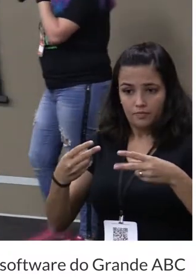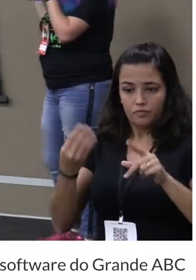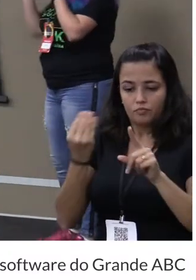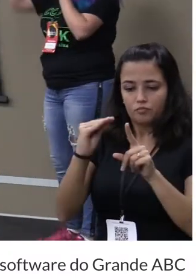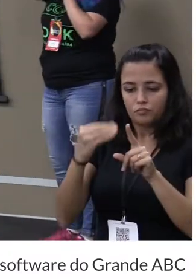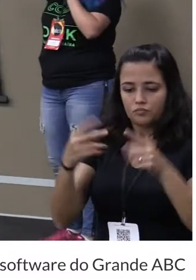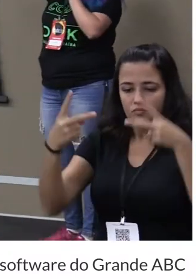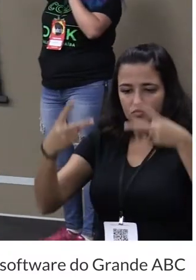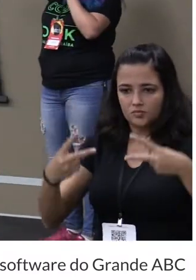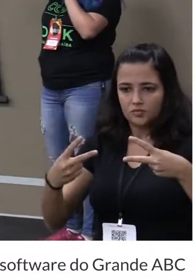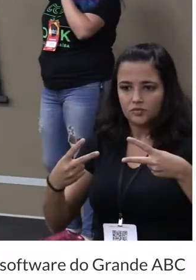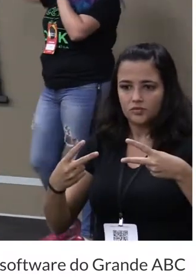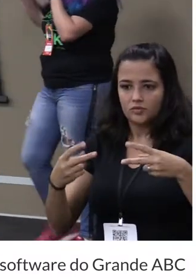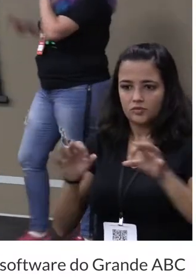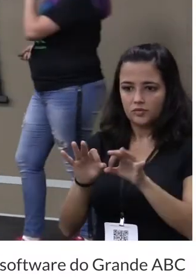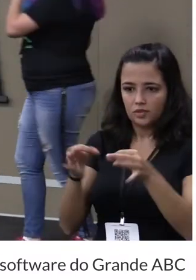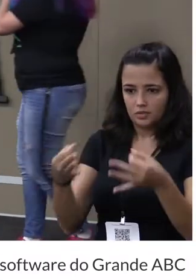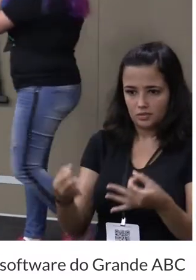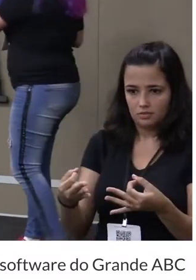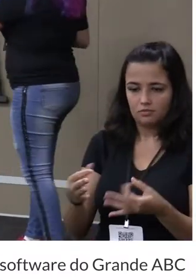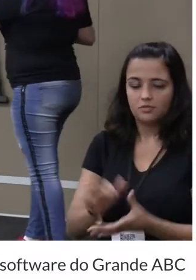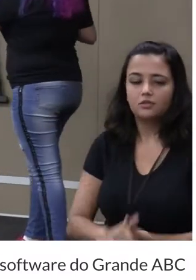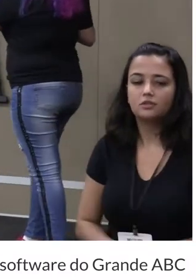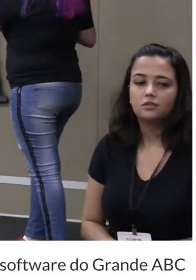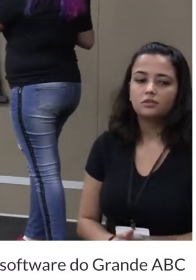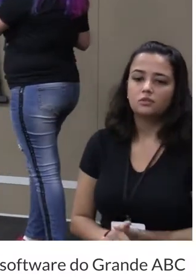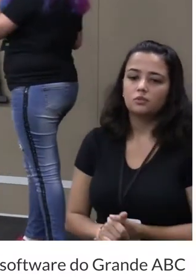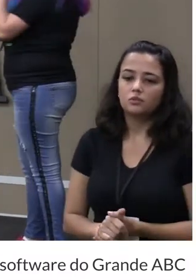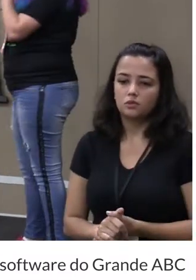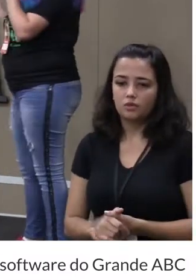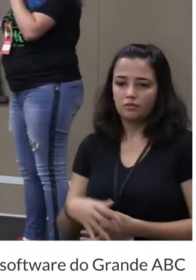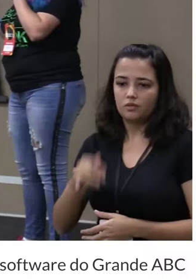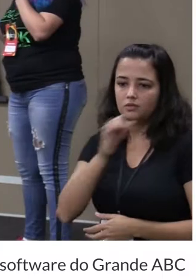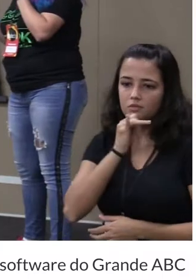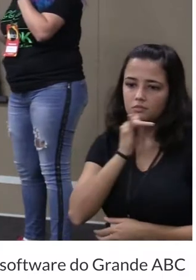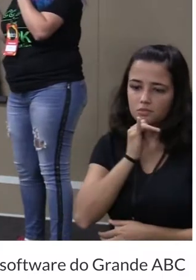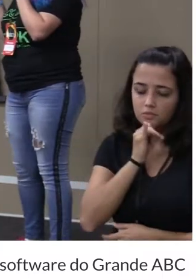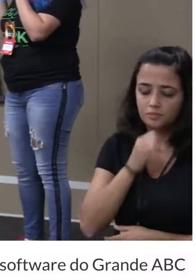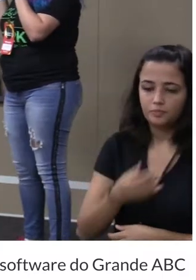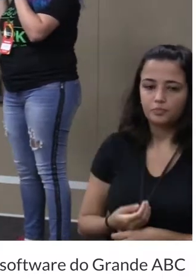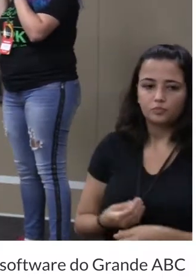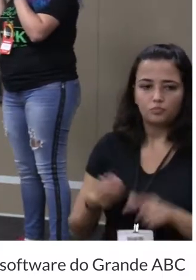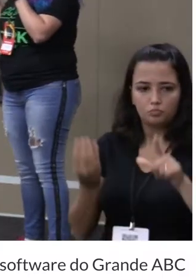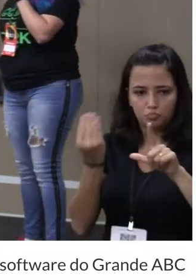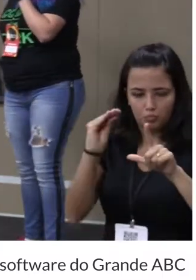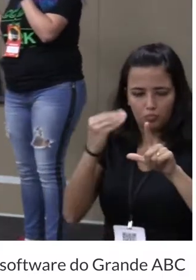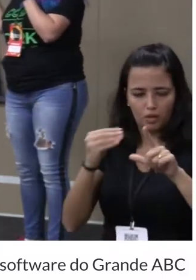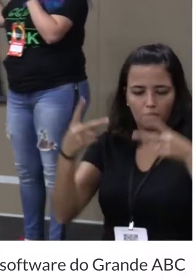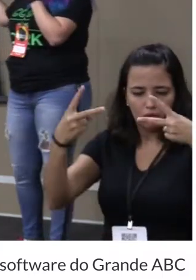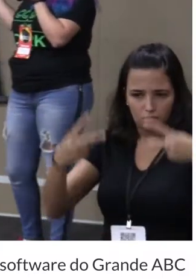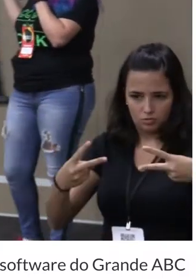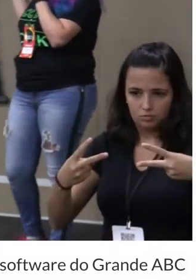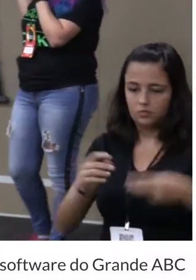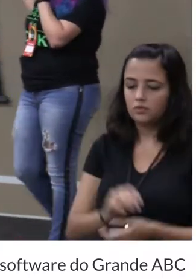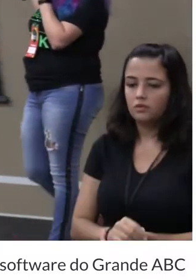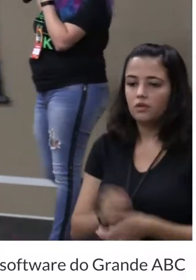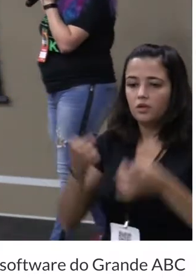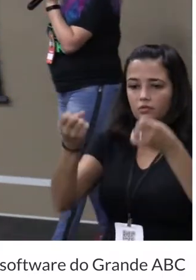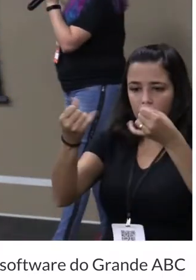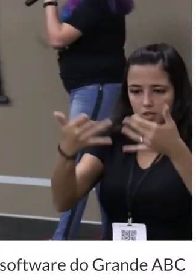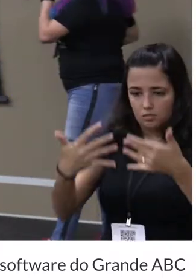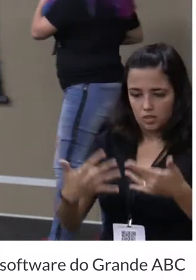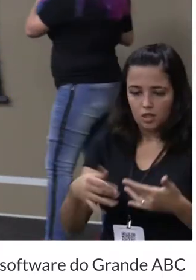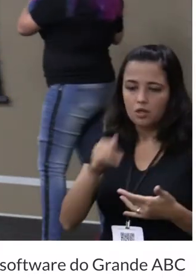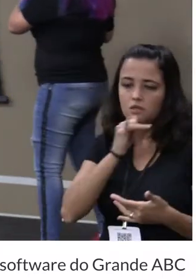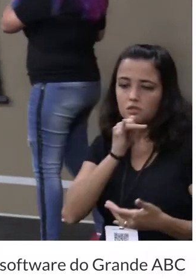Eu espero que vocês estejam conseguindo ver aí do fundo. Eu vou dar um exemplo aqui e eu já vou explicar um pouco mais do que eu estou